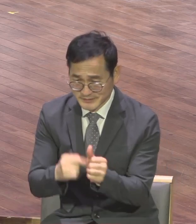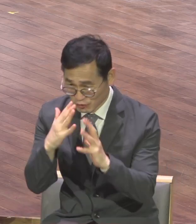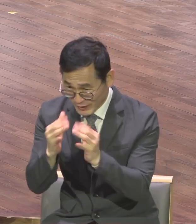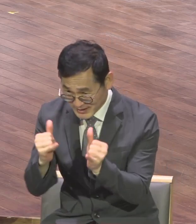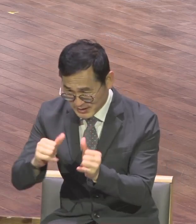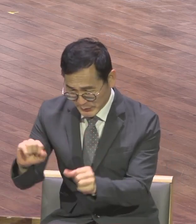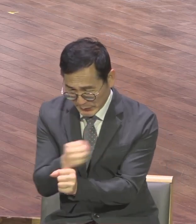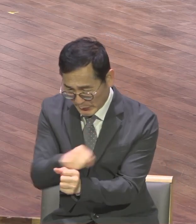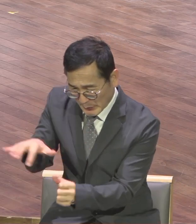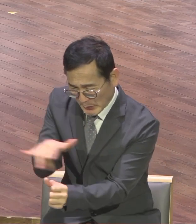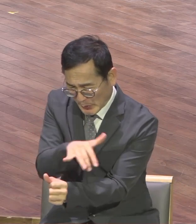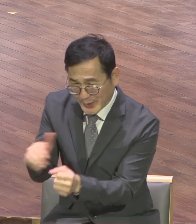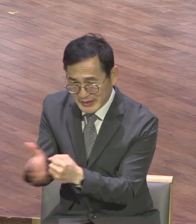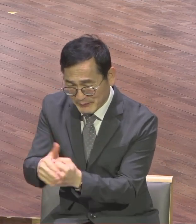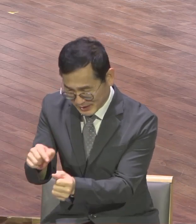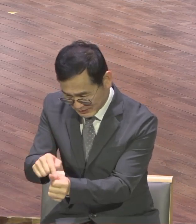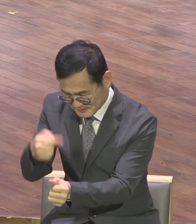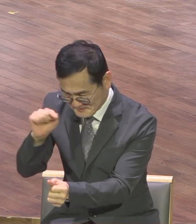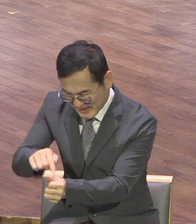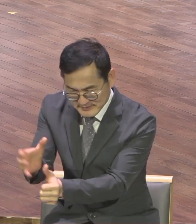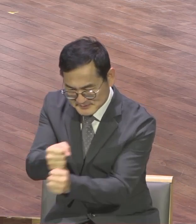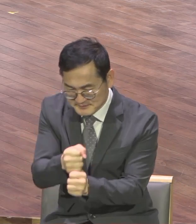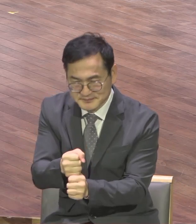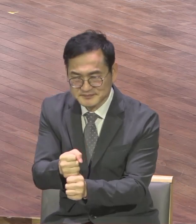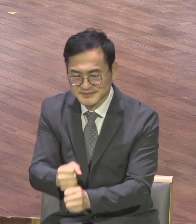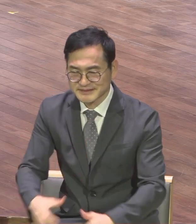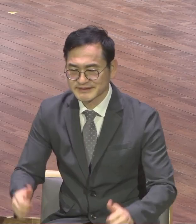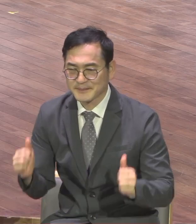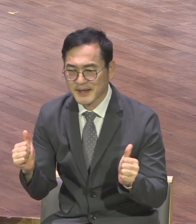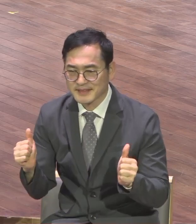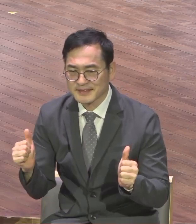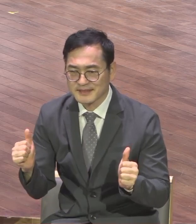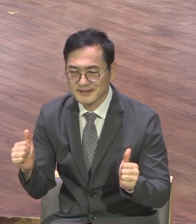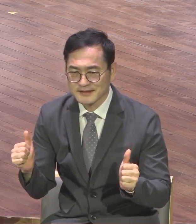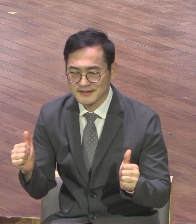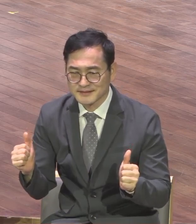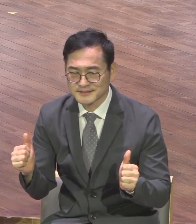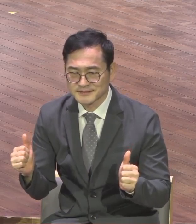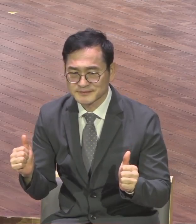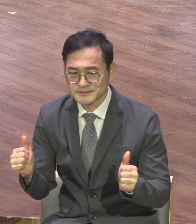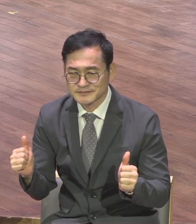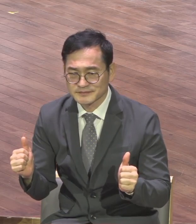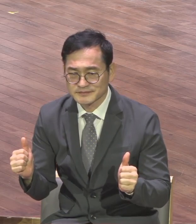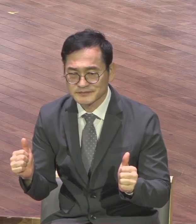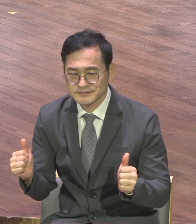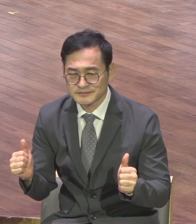사라진 공예에서 재판을 받고 가이사라 총독부를 보내줘서 2년간 구금생활을 했습니다